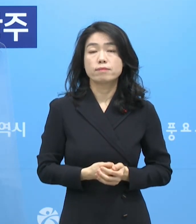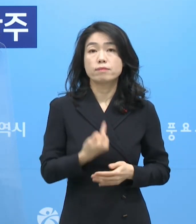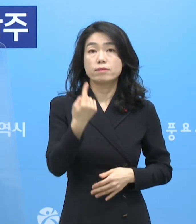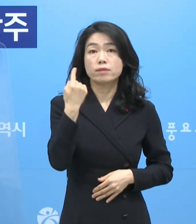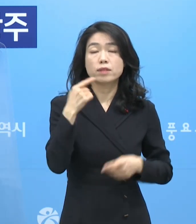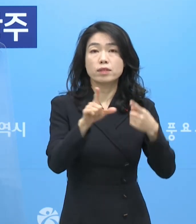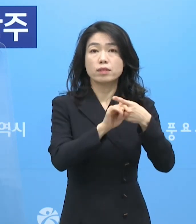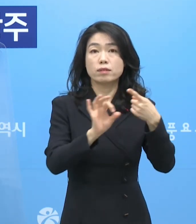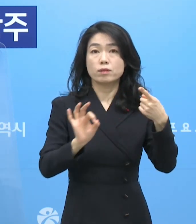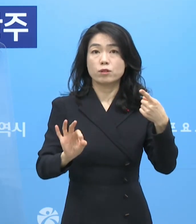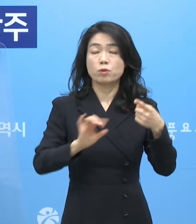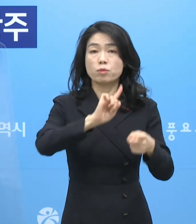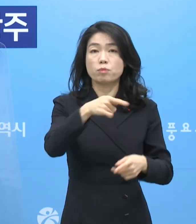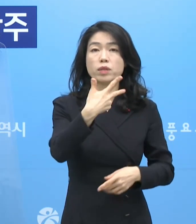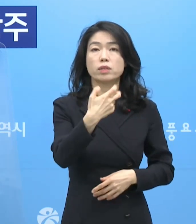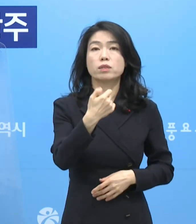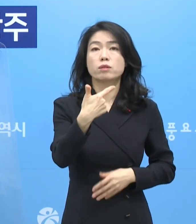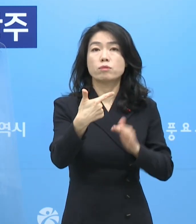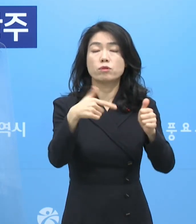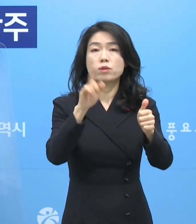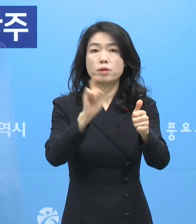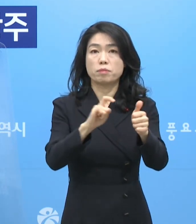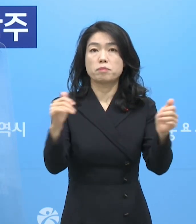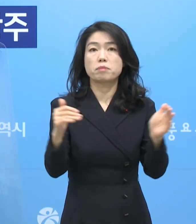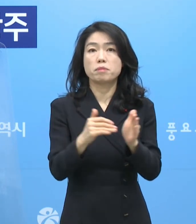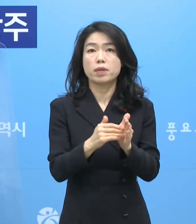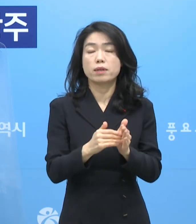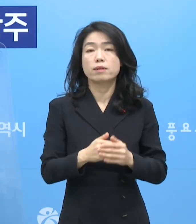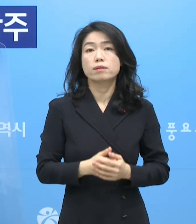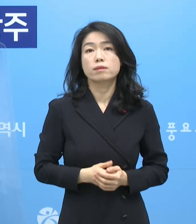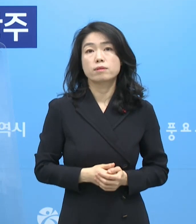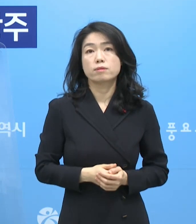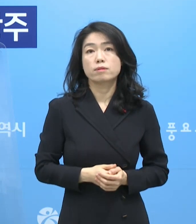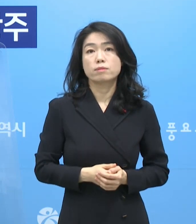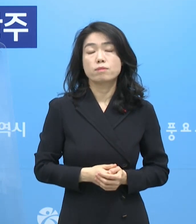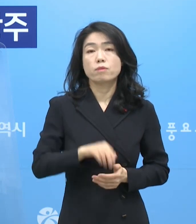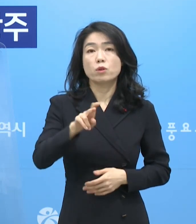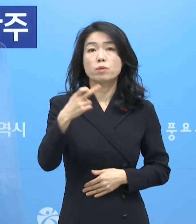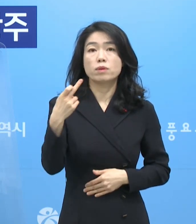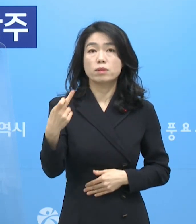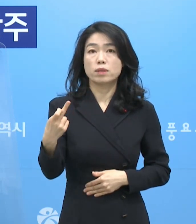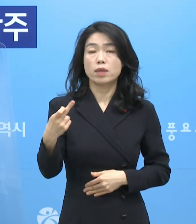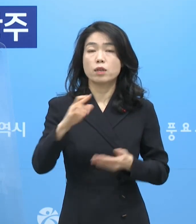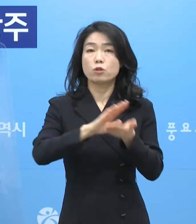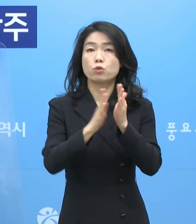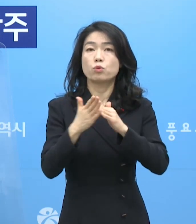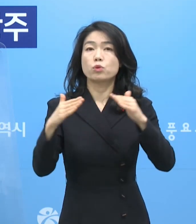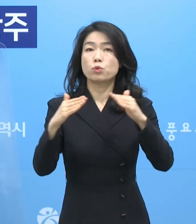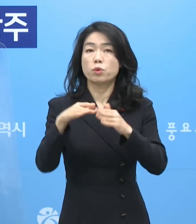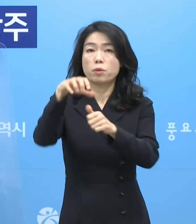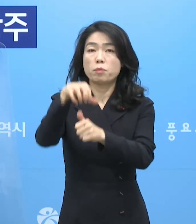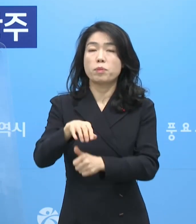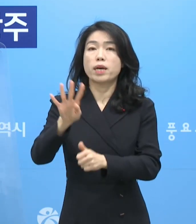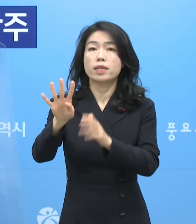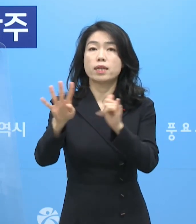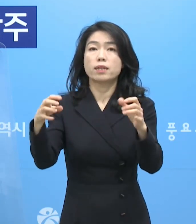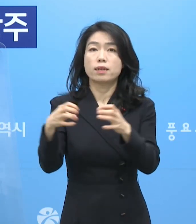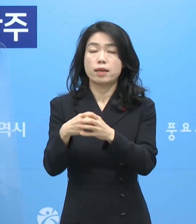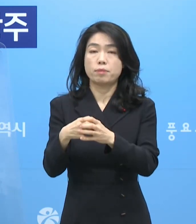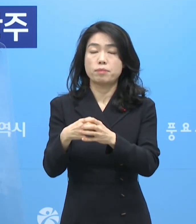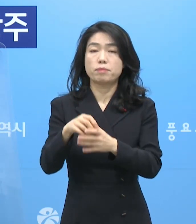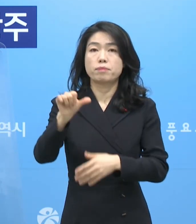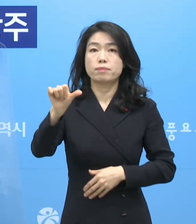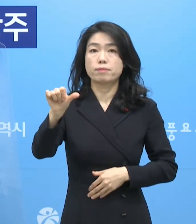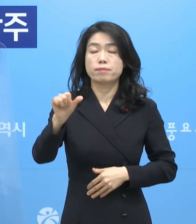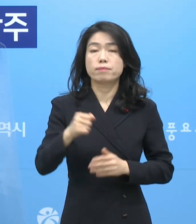어제 1월 10일은 176명이 확진 판정을 받았습니다. 광산구 소재의 유치원 관련 격리 중 4명을 포함한